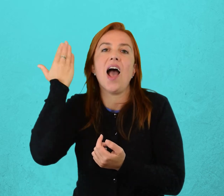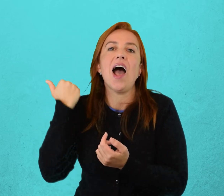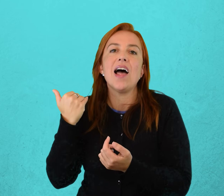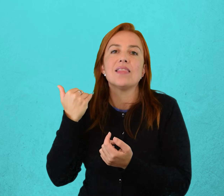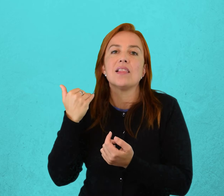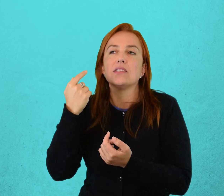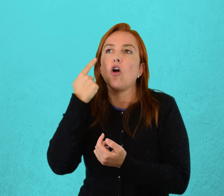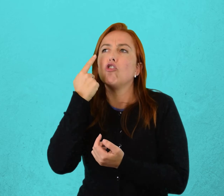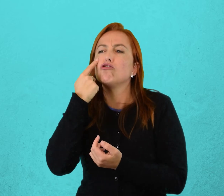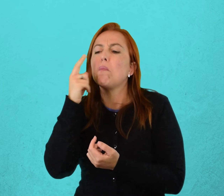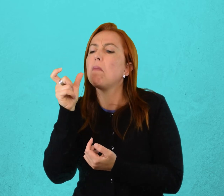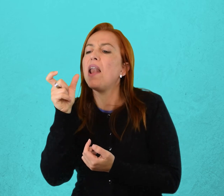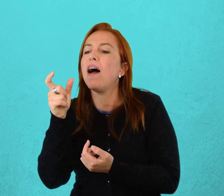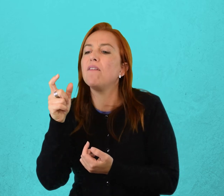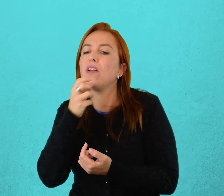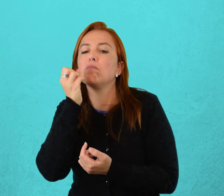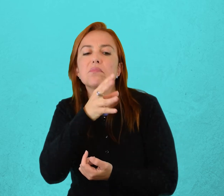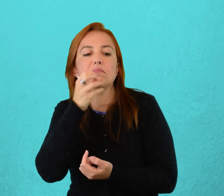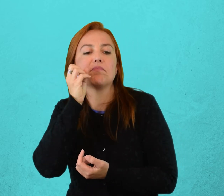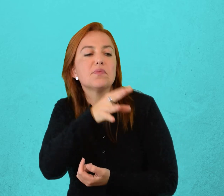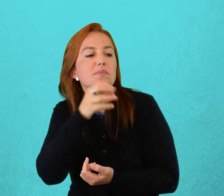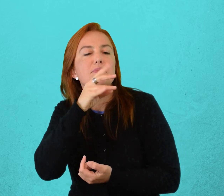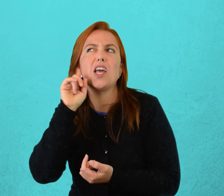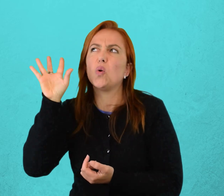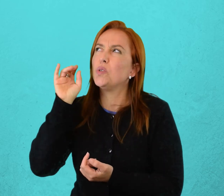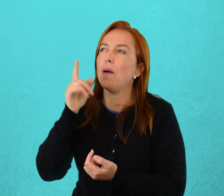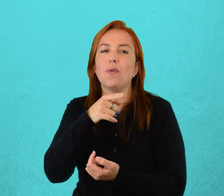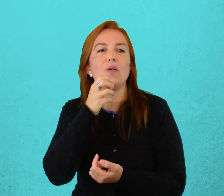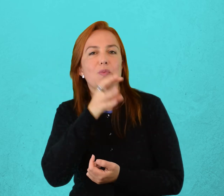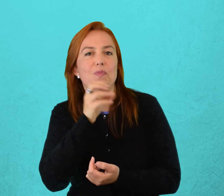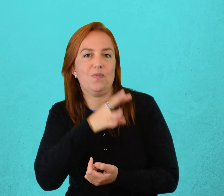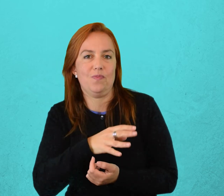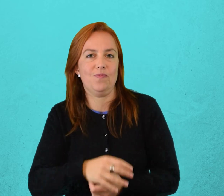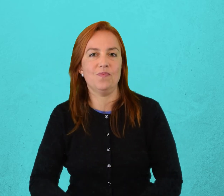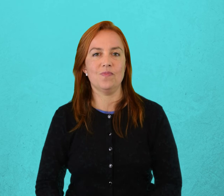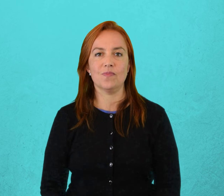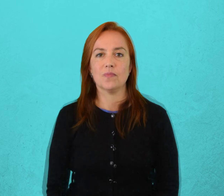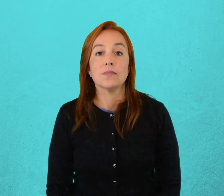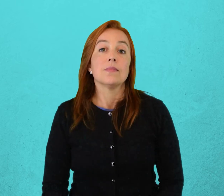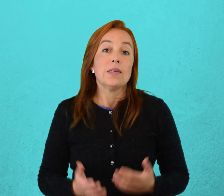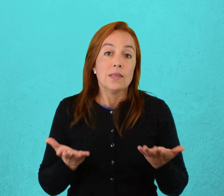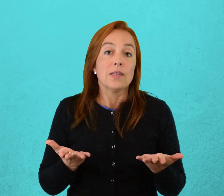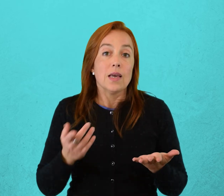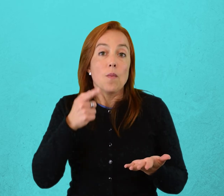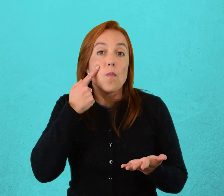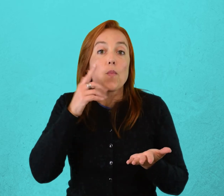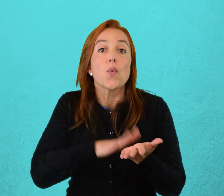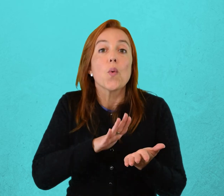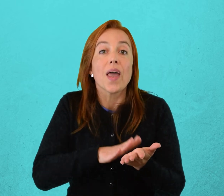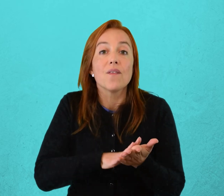porque la conocemos y la hemos dicho o escuchado con otro uso. Simple muestra de